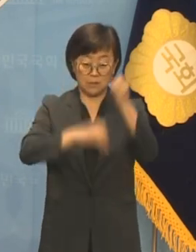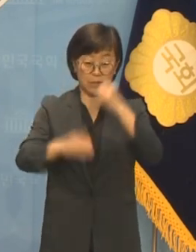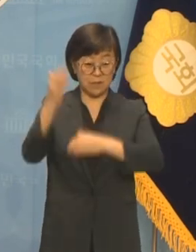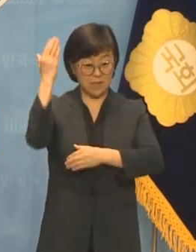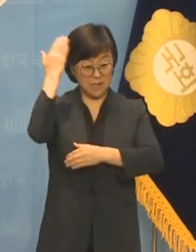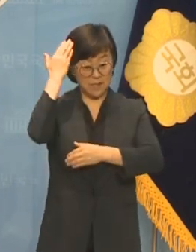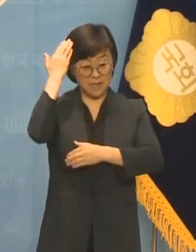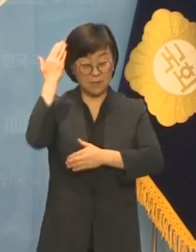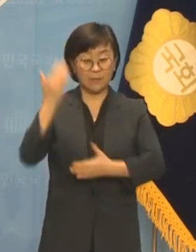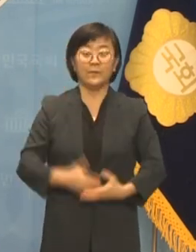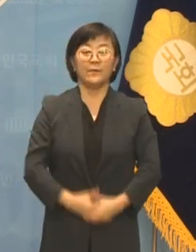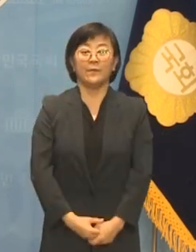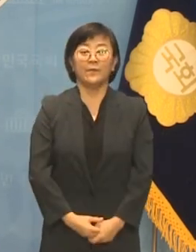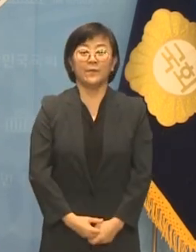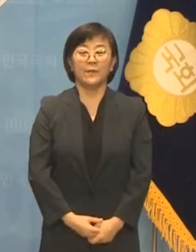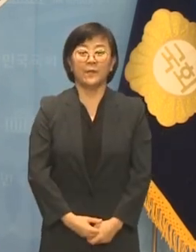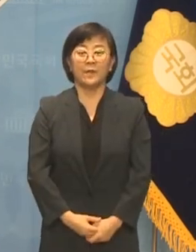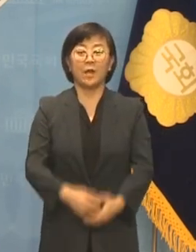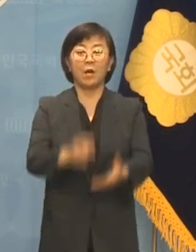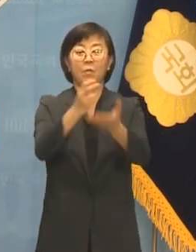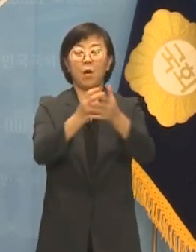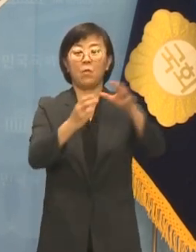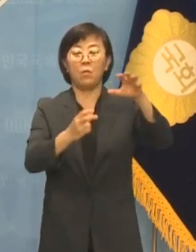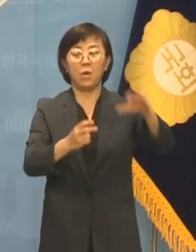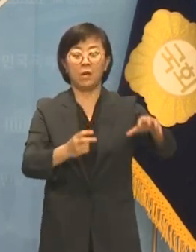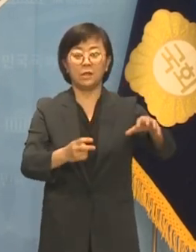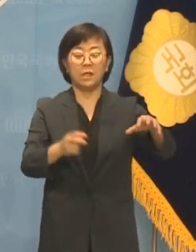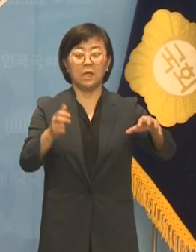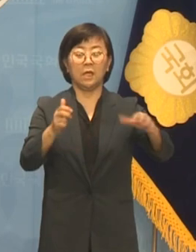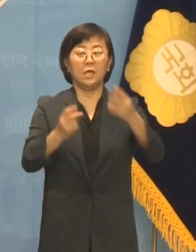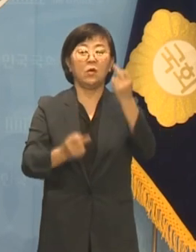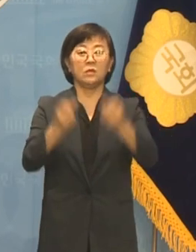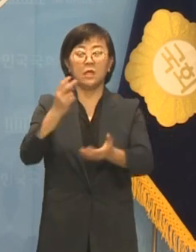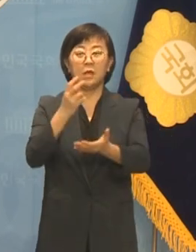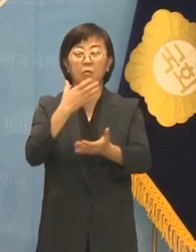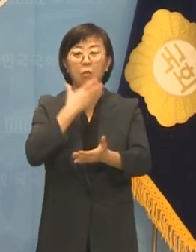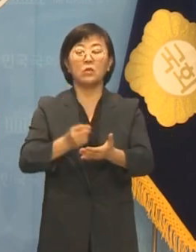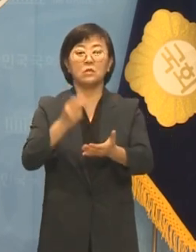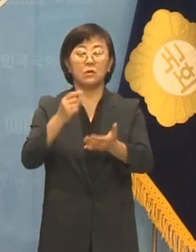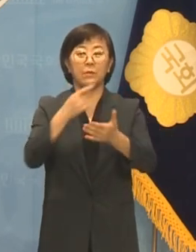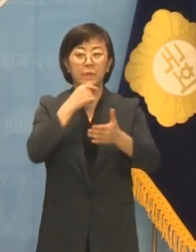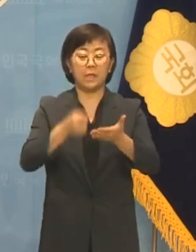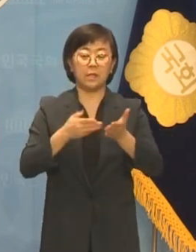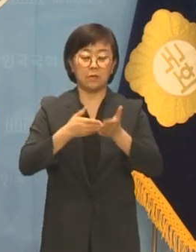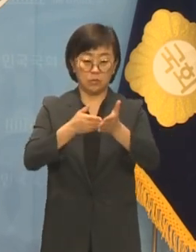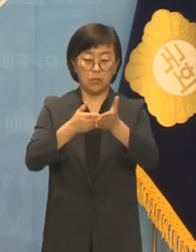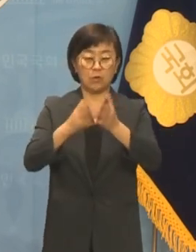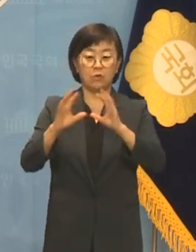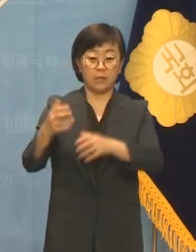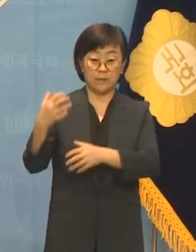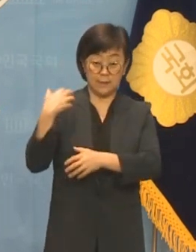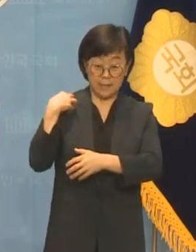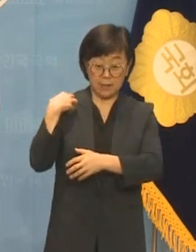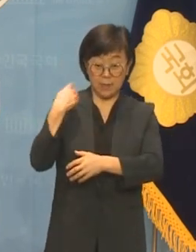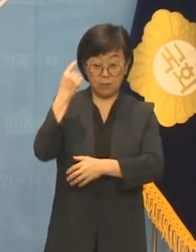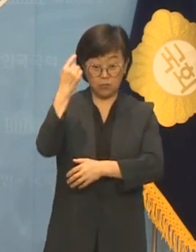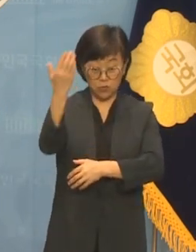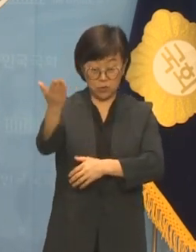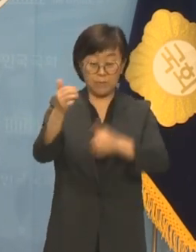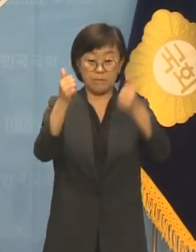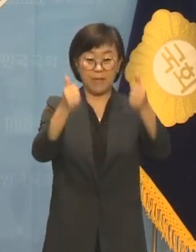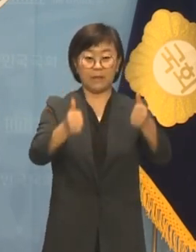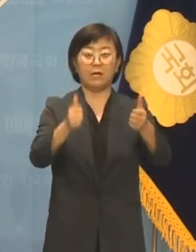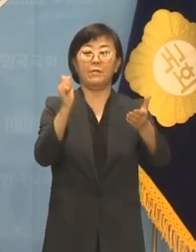법원이 형제복지원 피해자들이 제기한 소송에서 국가의 책임을 묻는 판결을